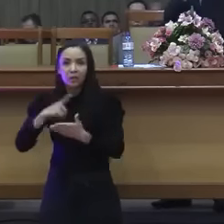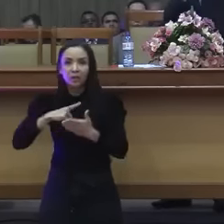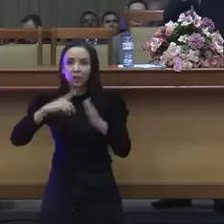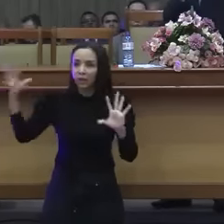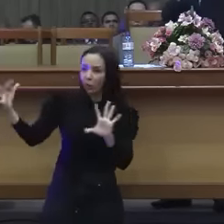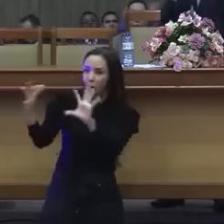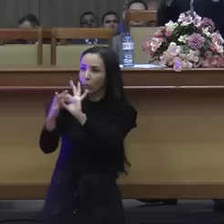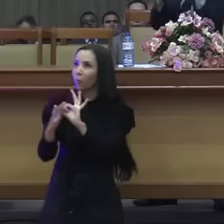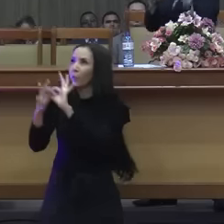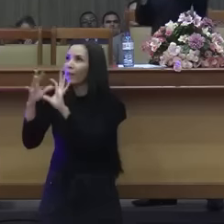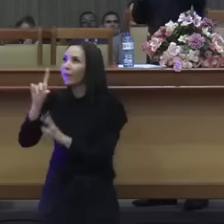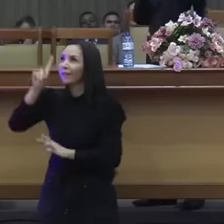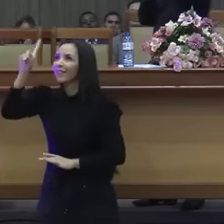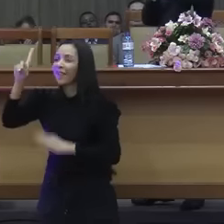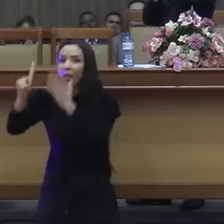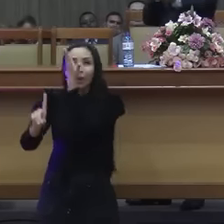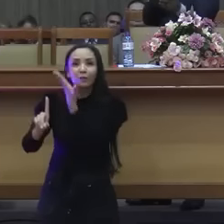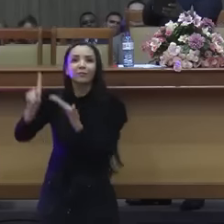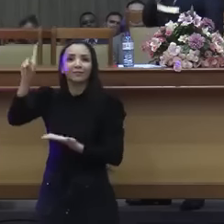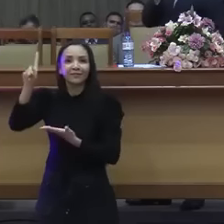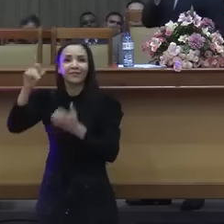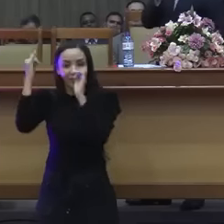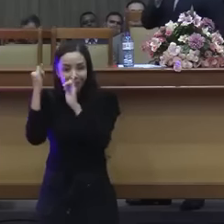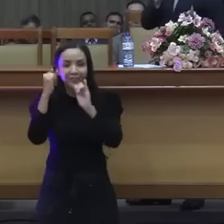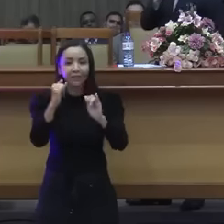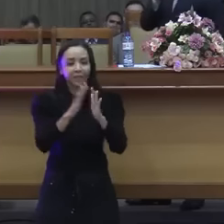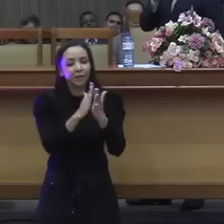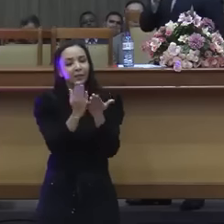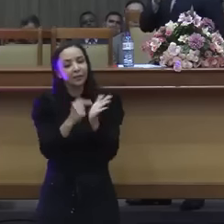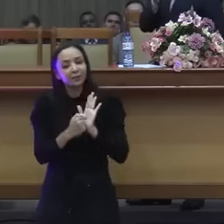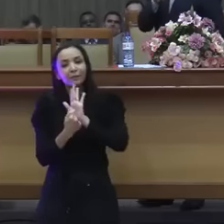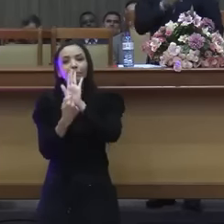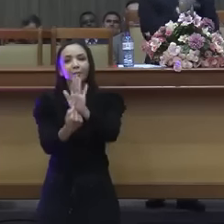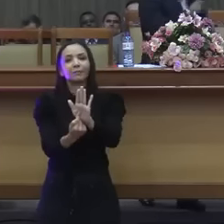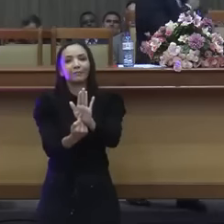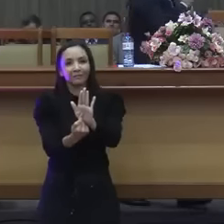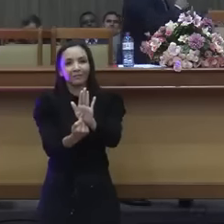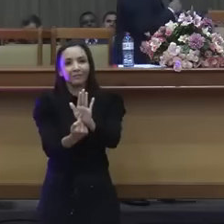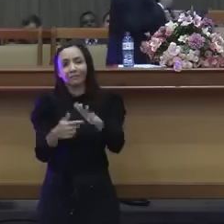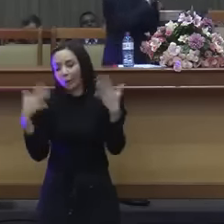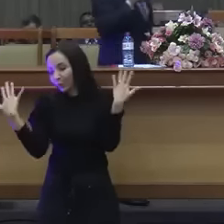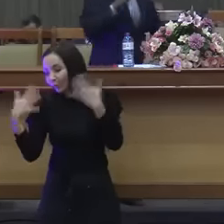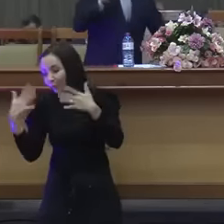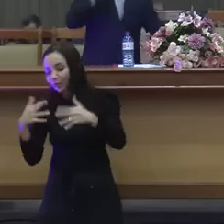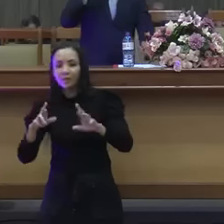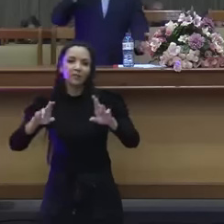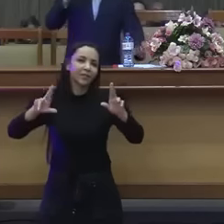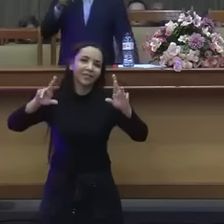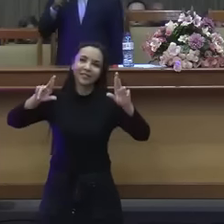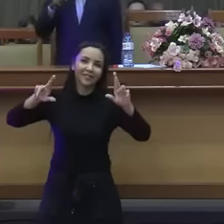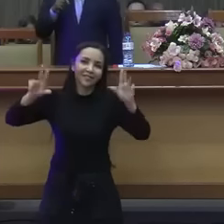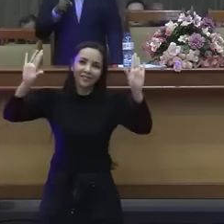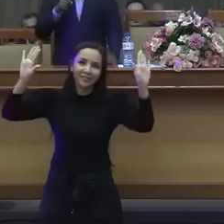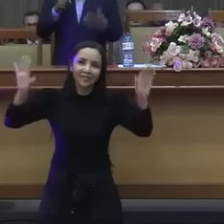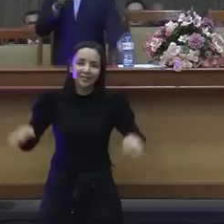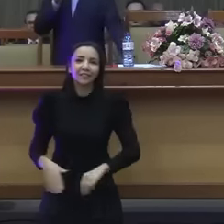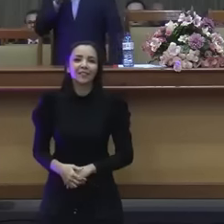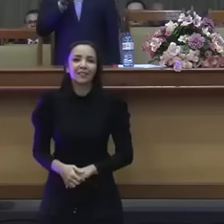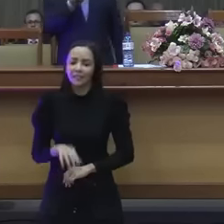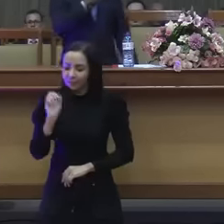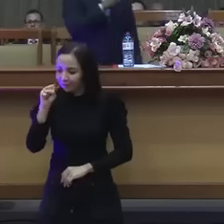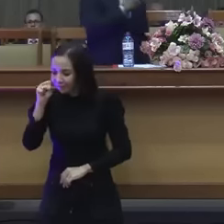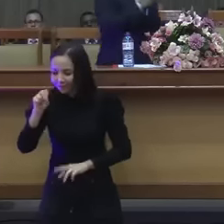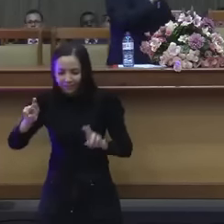jeito que eu quero, é do jeito que a Bíblia diz. Eita, meus irmãos, é diferente, é